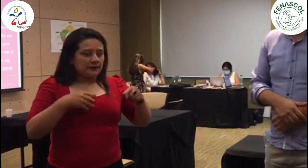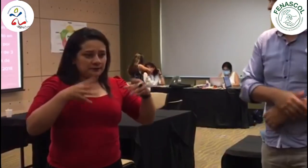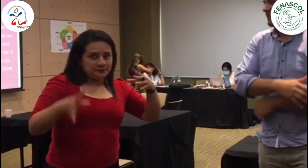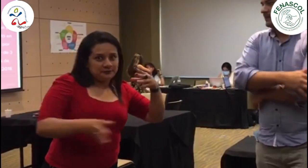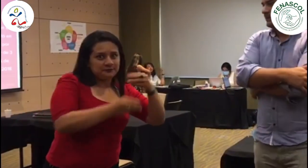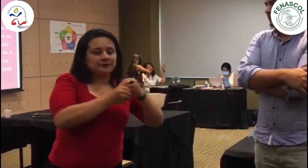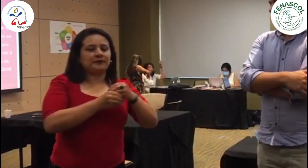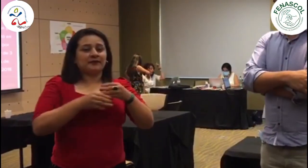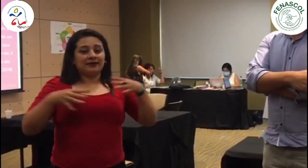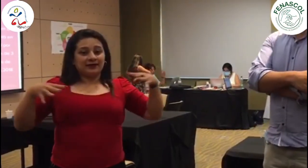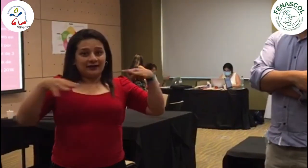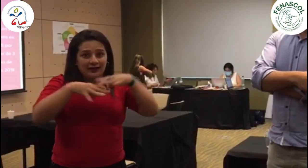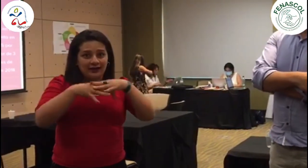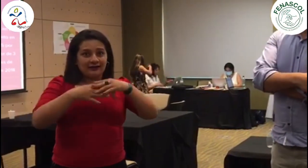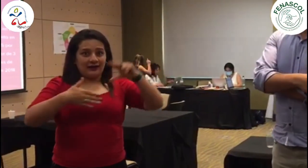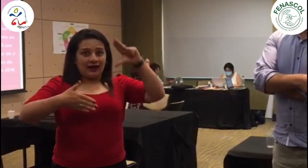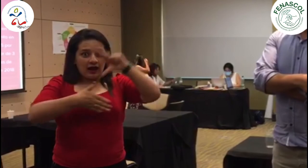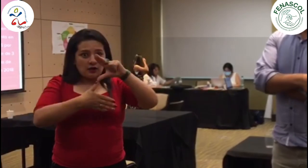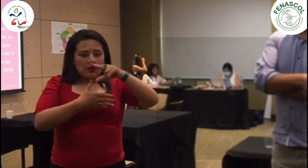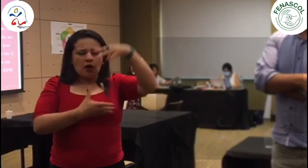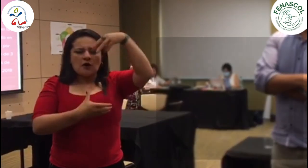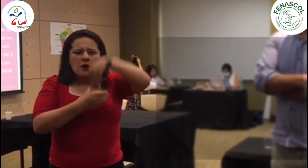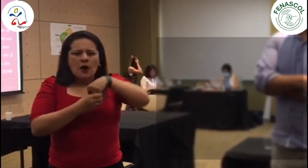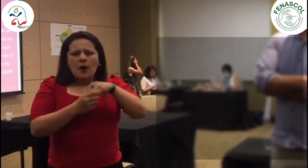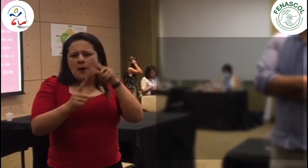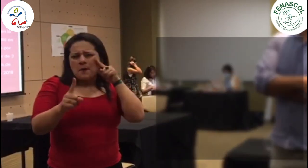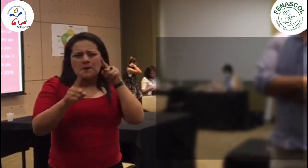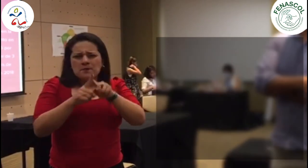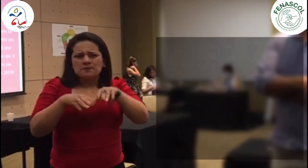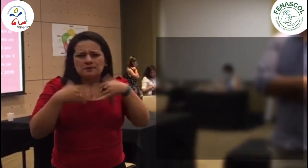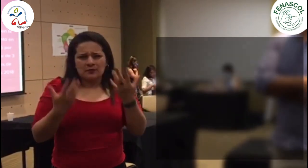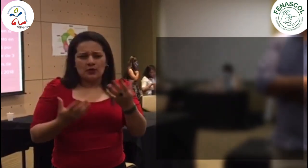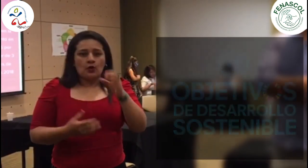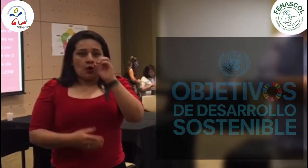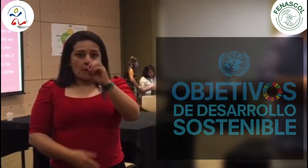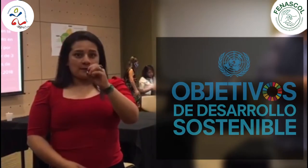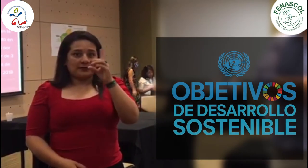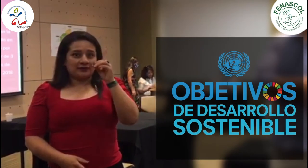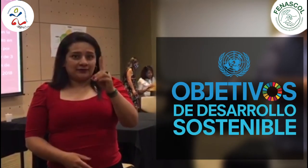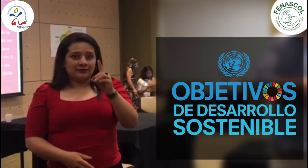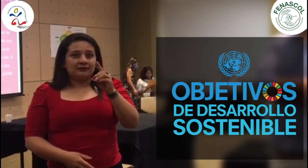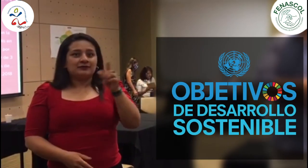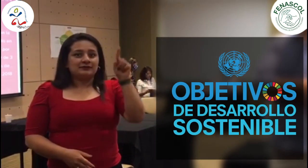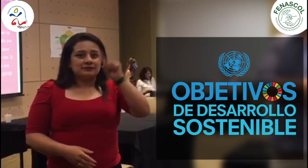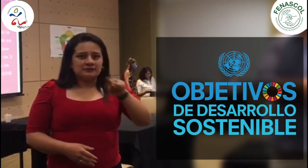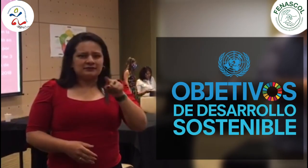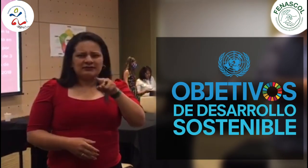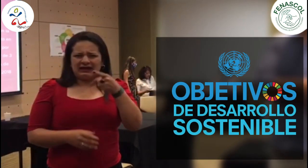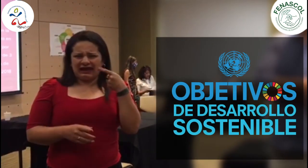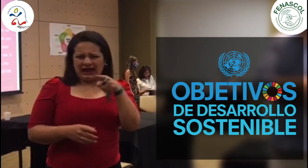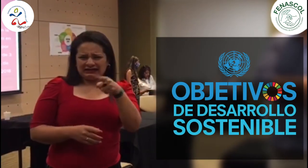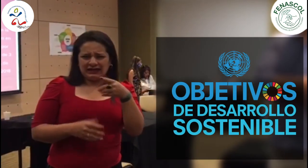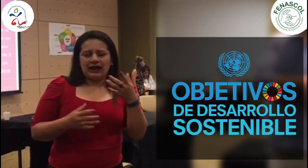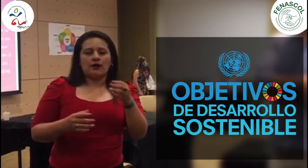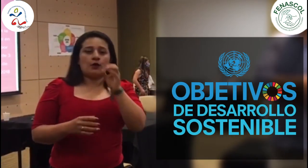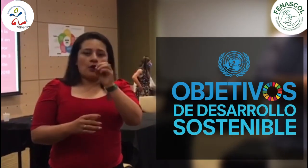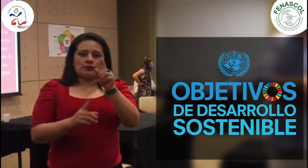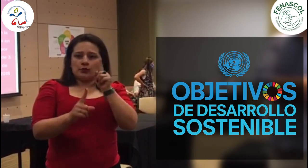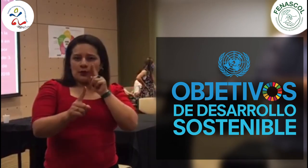Sí, y además, la RIADIS hace seguimiento a los ODS, los Objetivos